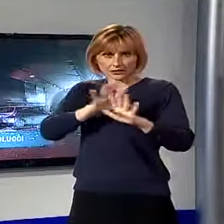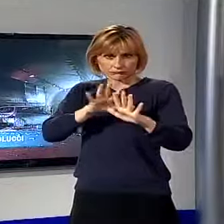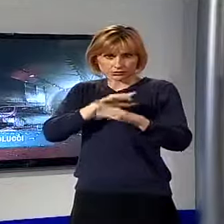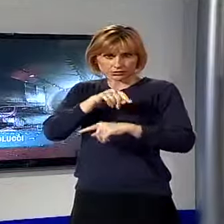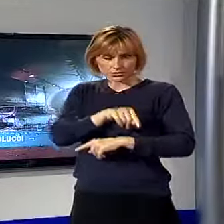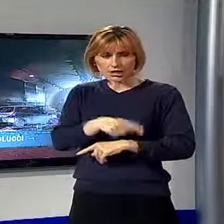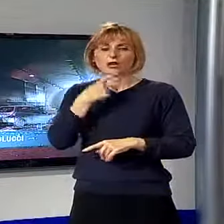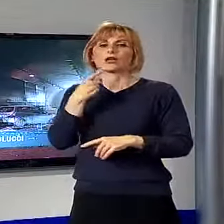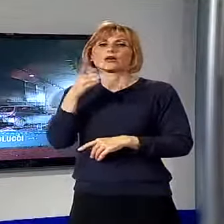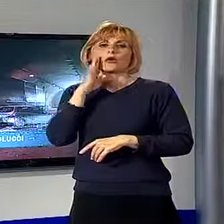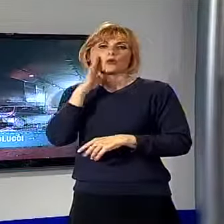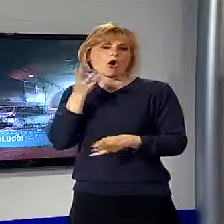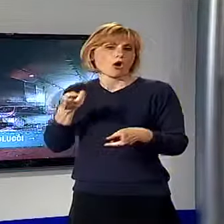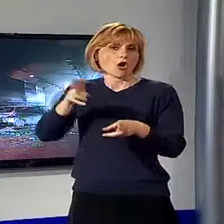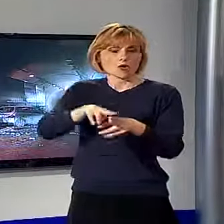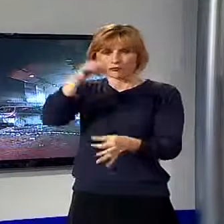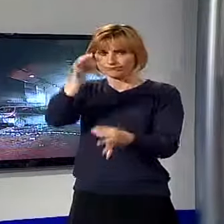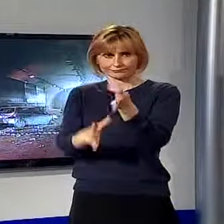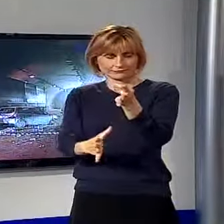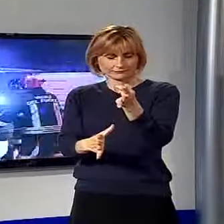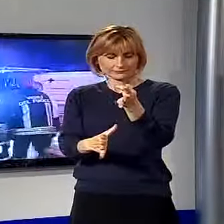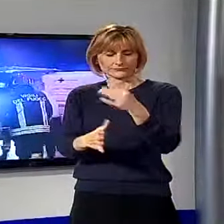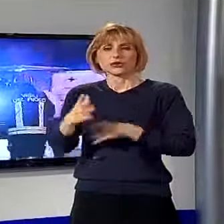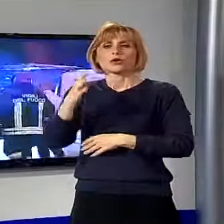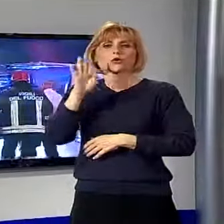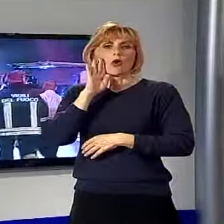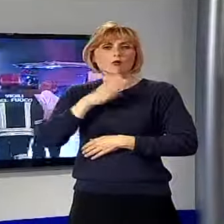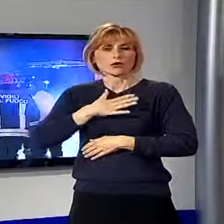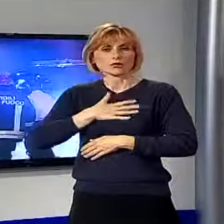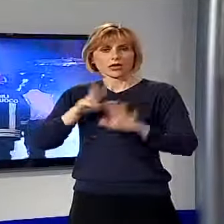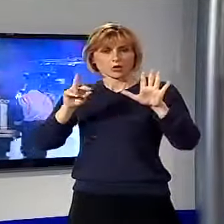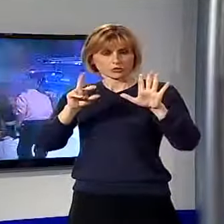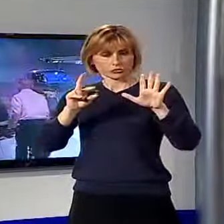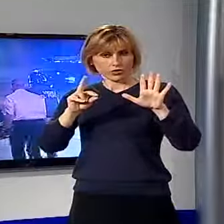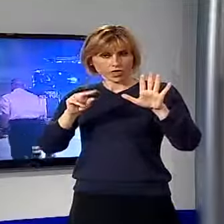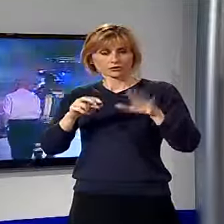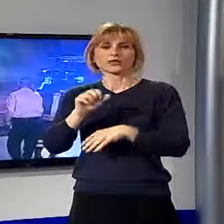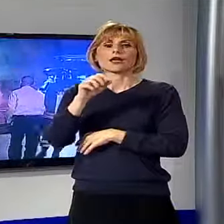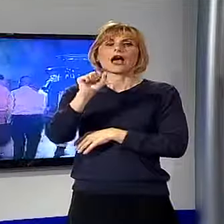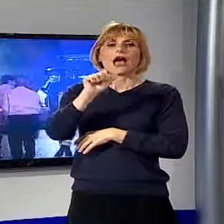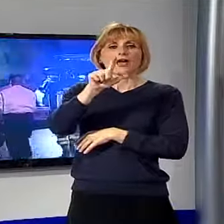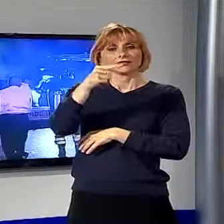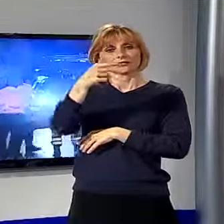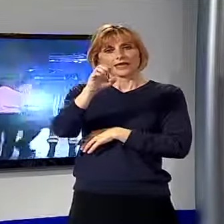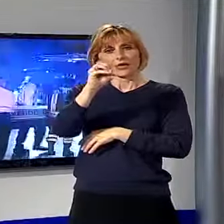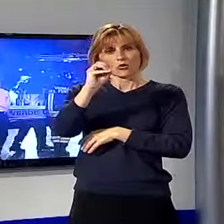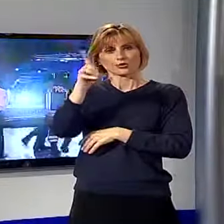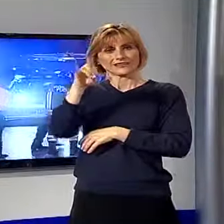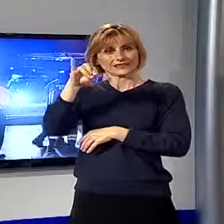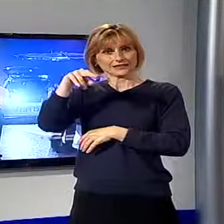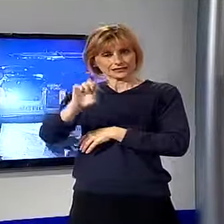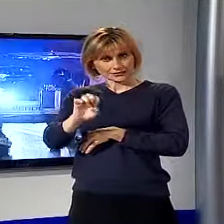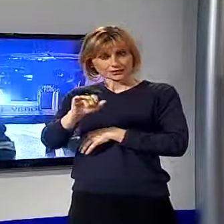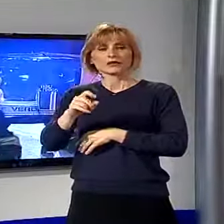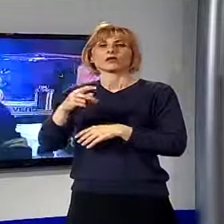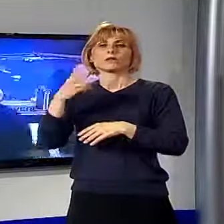lasciato scampo togliendogli la vita sul colpo. Un uomo di 80 anni di Borgo Amozzano, Alteodini, ha perso la vita in un incidente